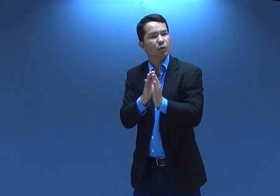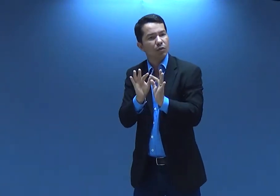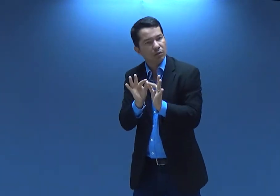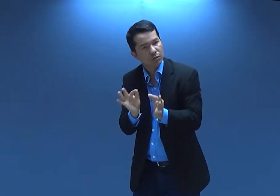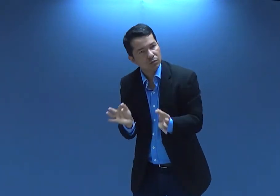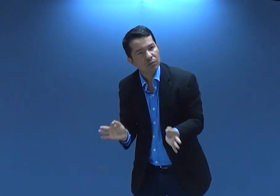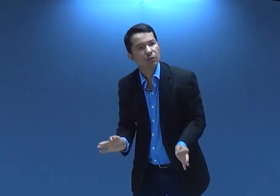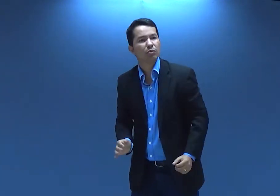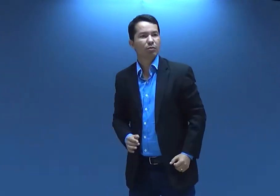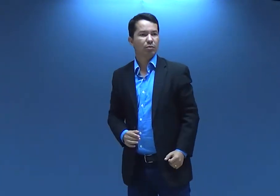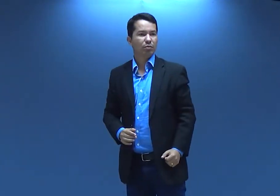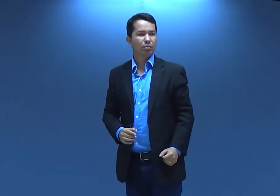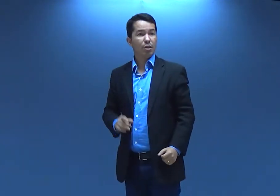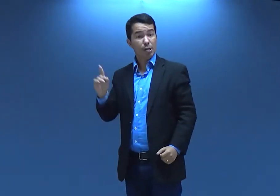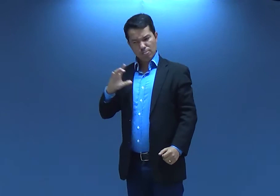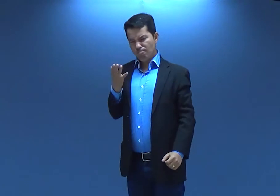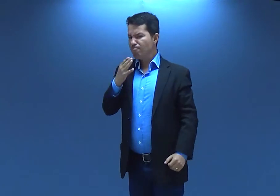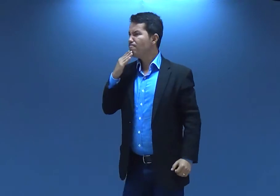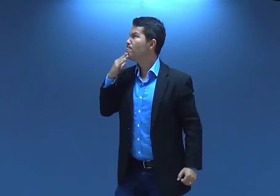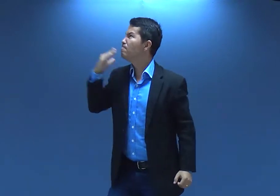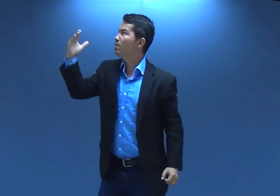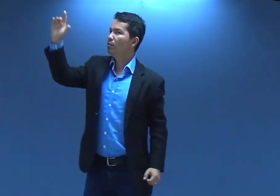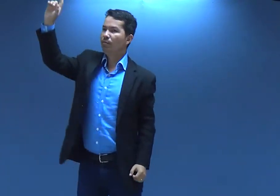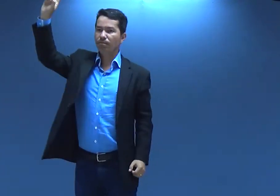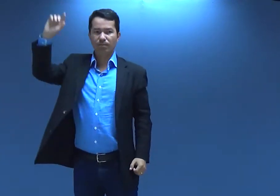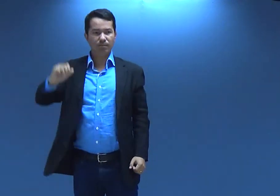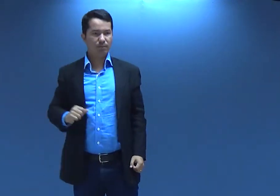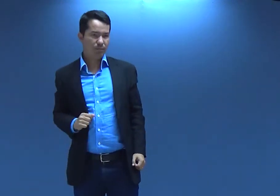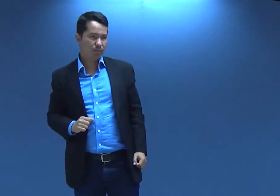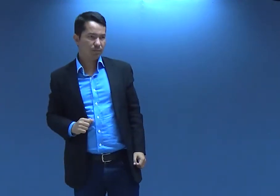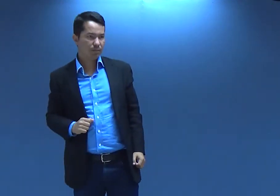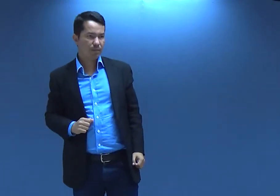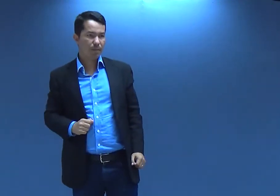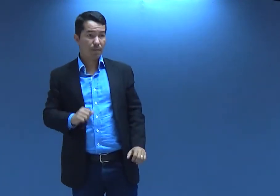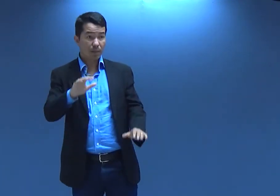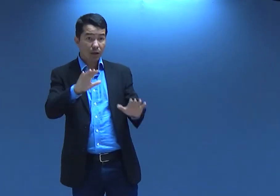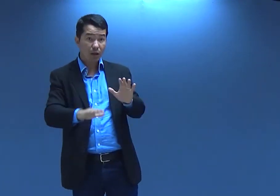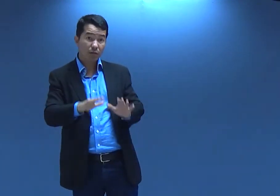Por quê? Porque ela tinha uma oração simples e ela pedia as coisas pra Deus.